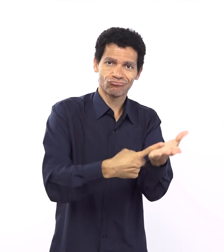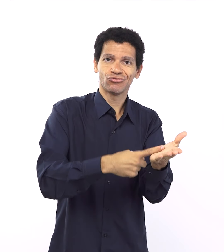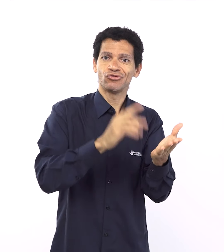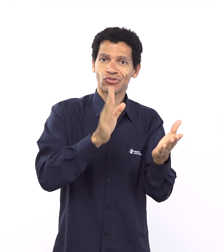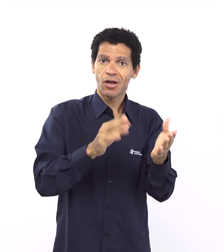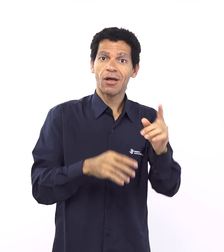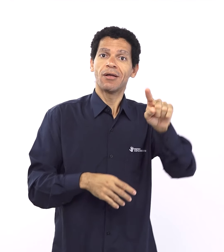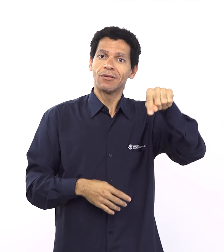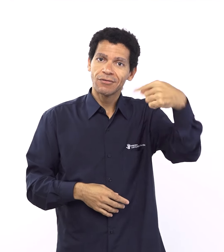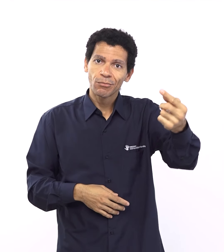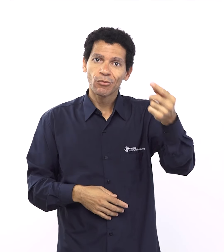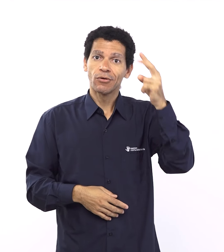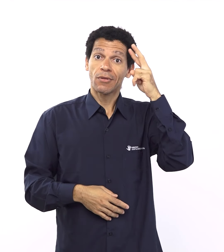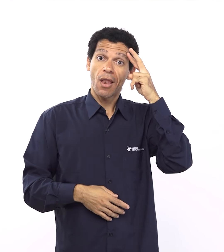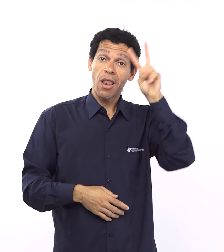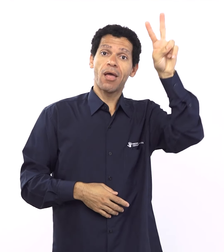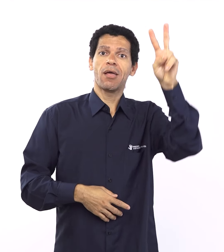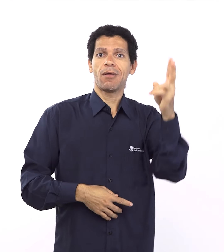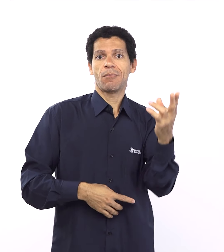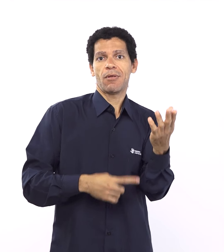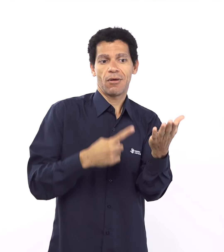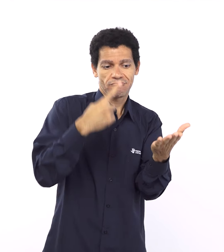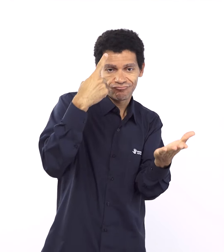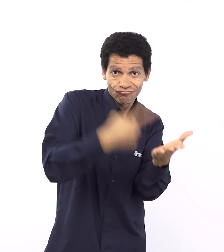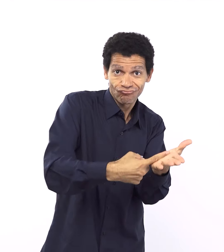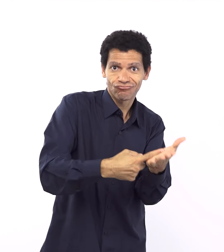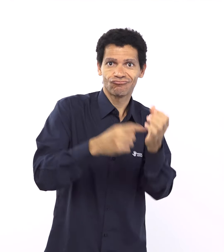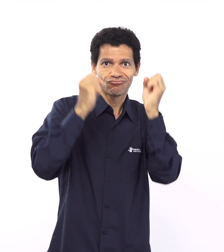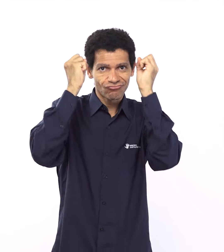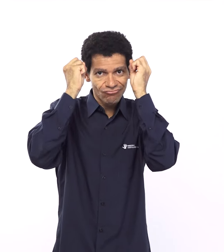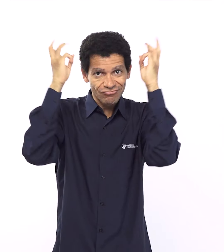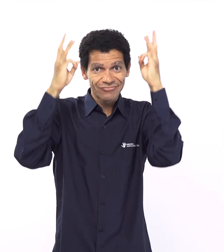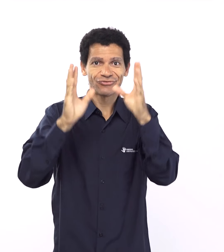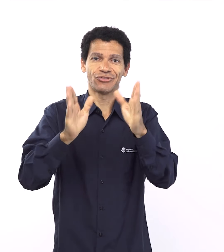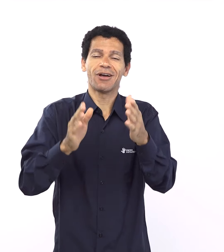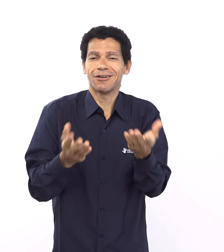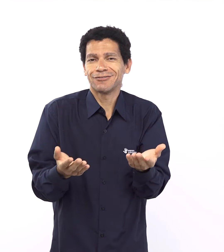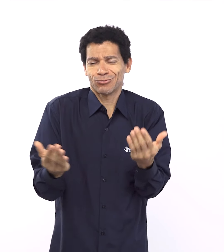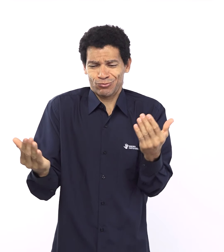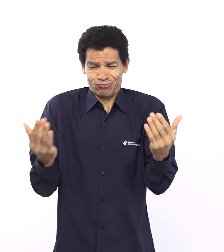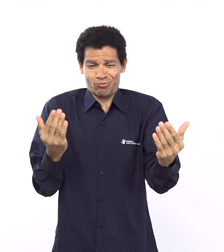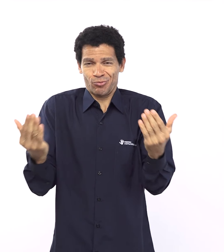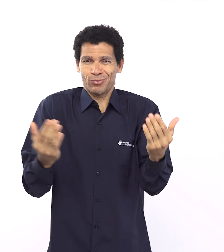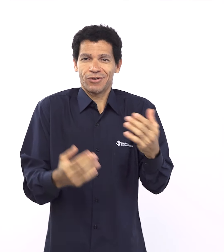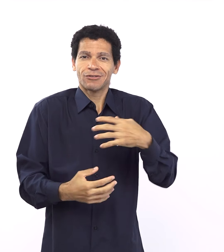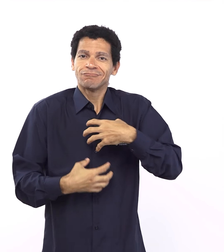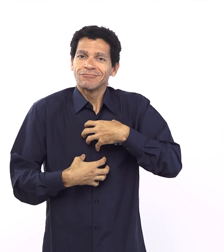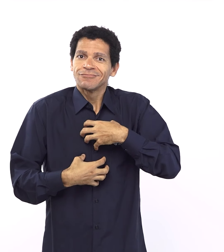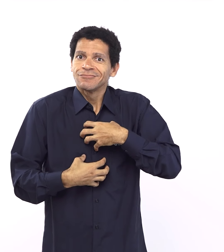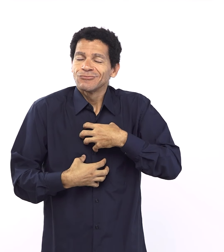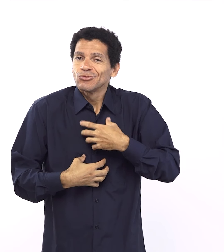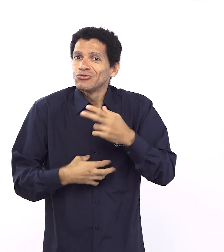início do livro de Êxodo o que faz Deus se mover em função do homem é o clamor por justiça